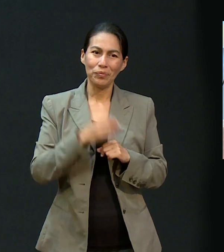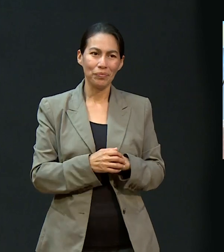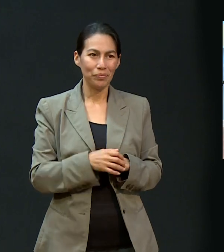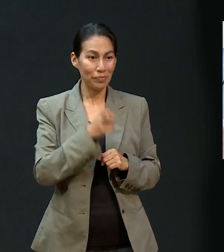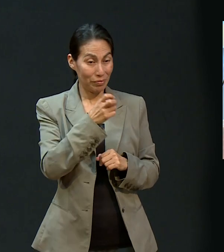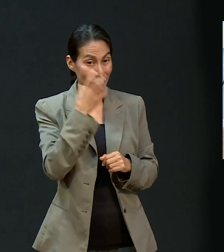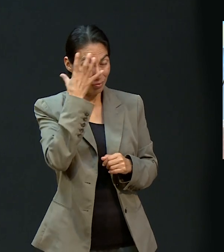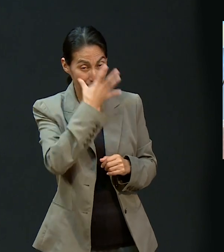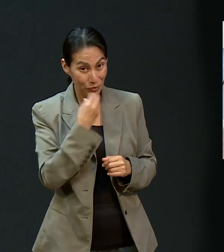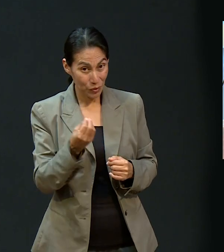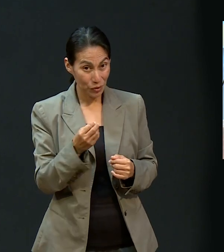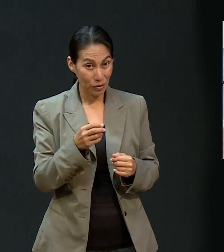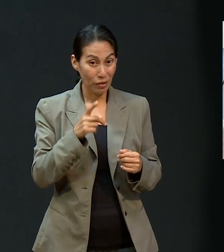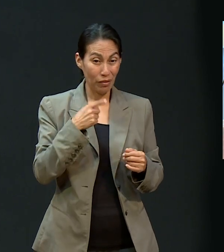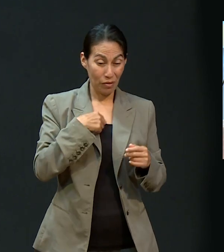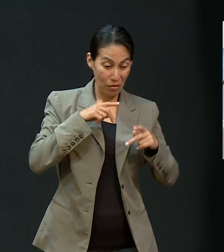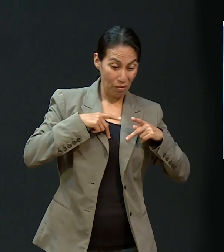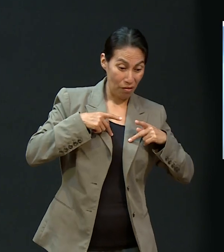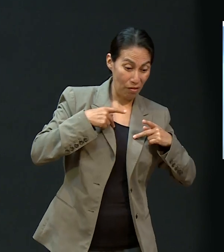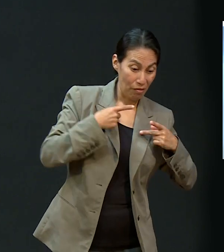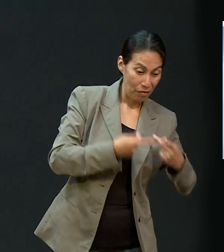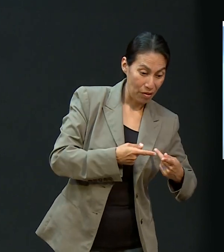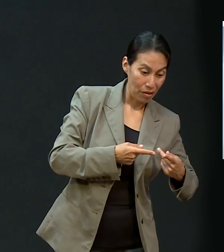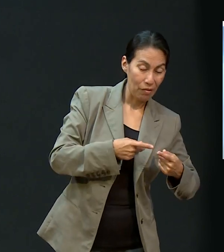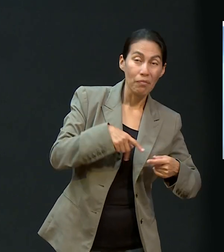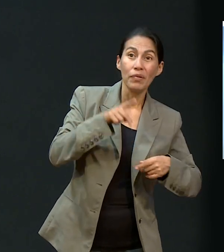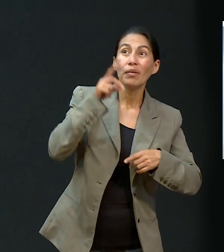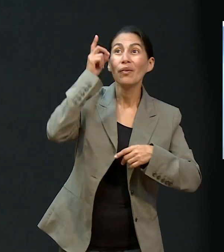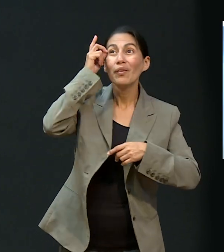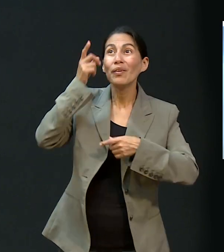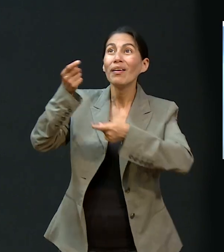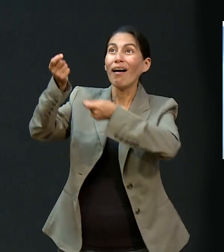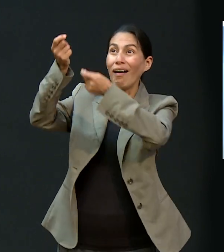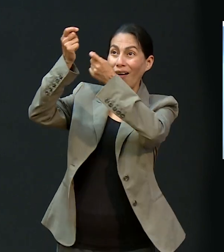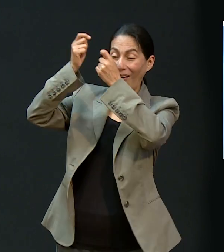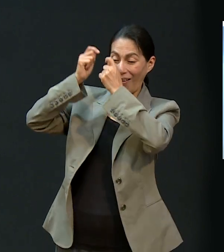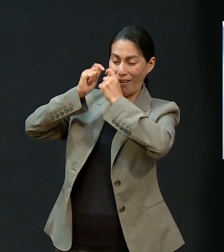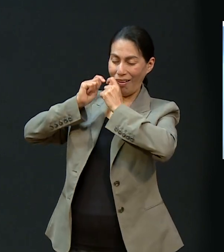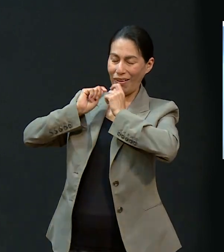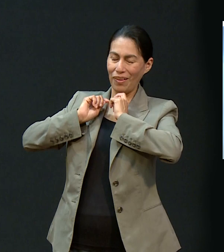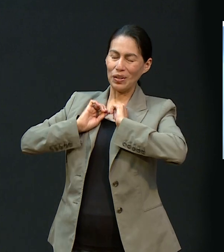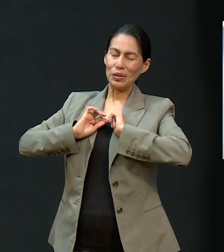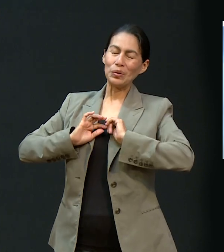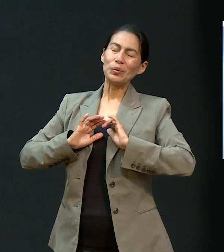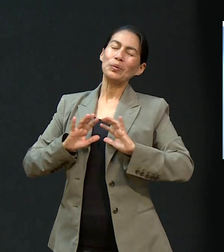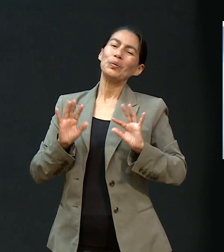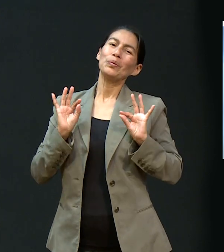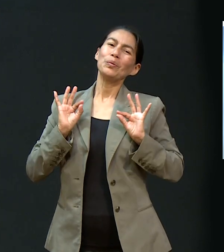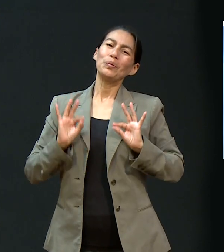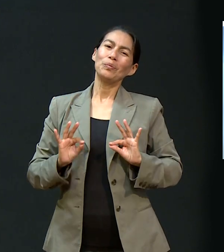promesa para que el poder de Cristo repose sobre mí cuando